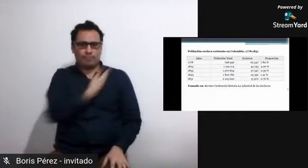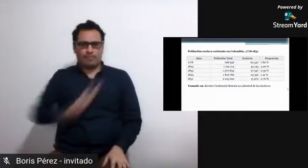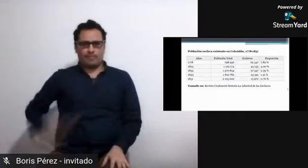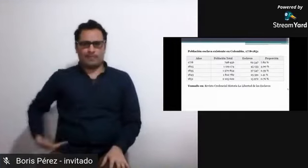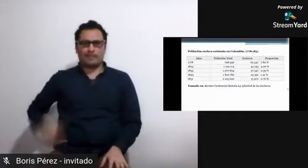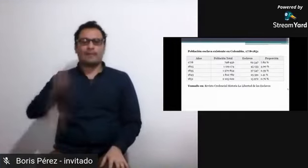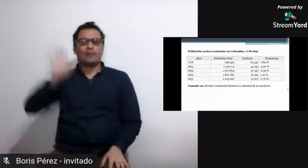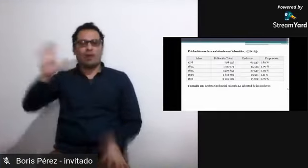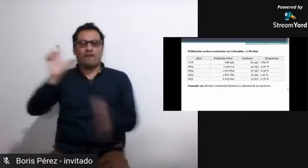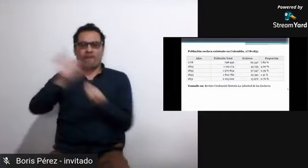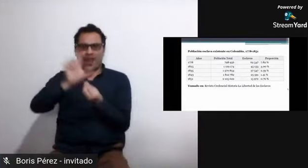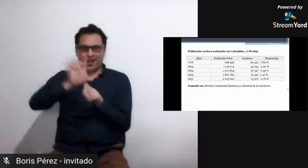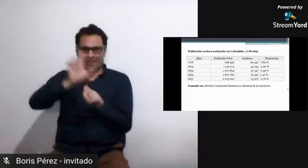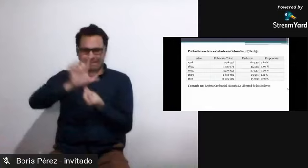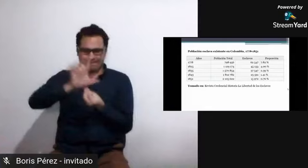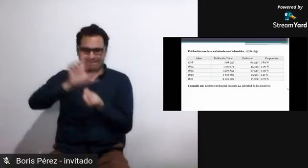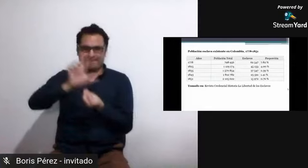significativa.